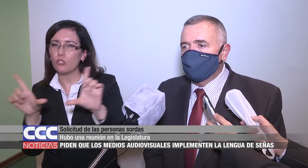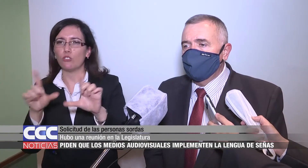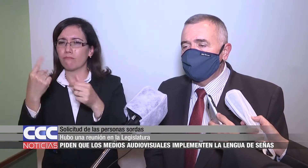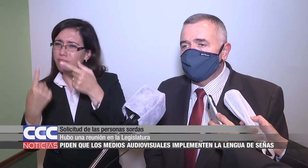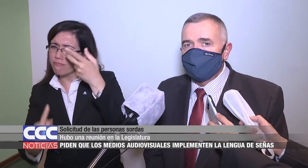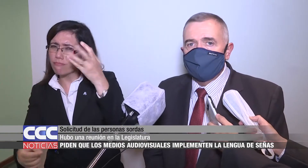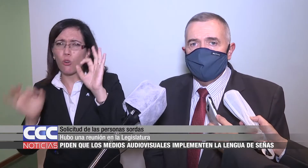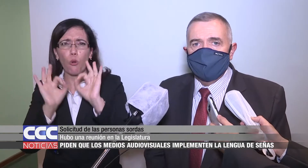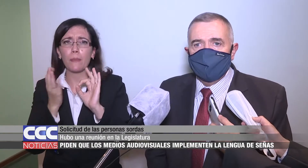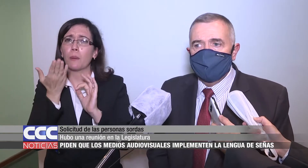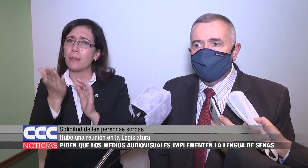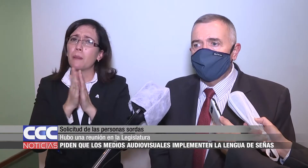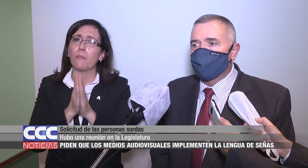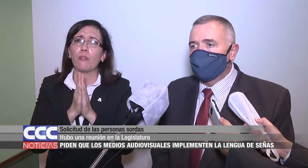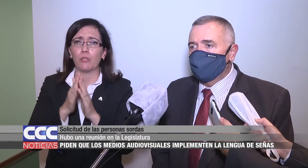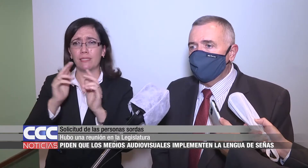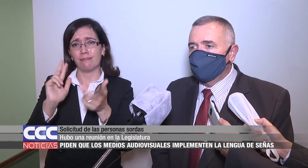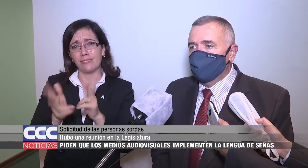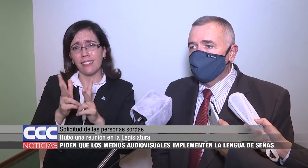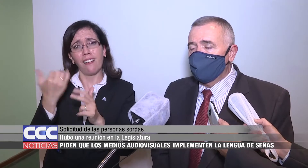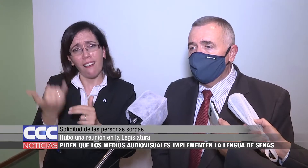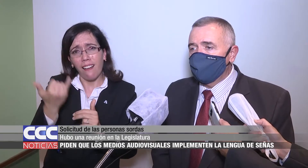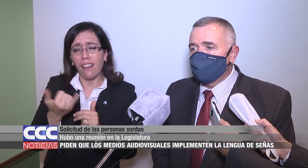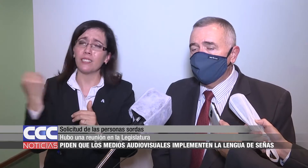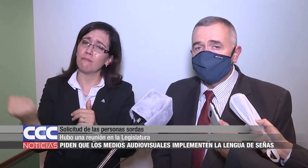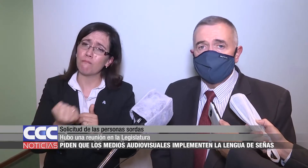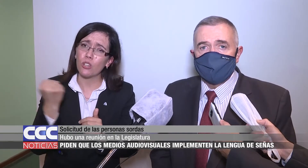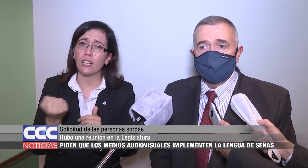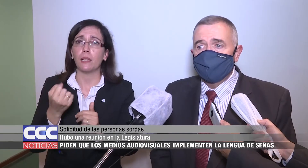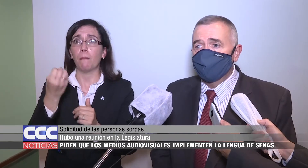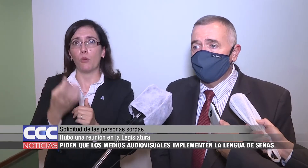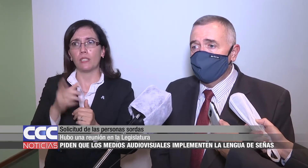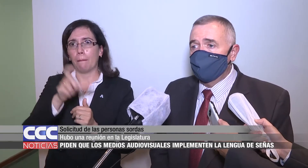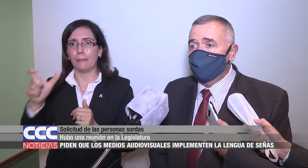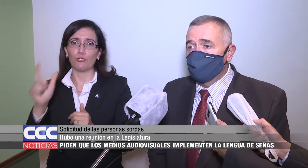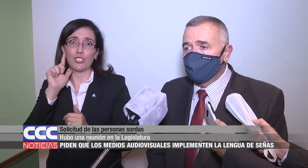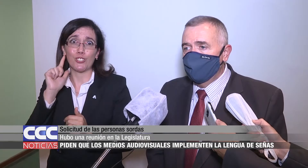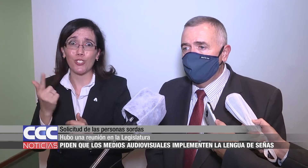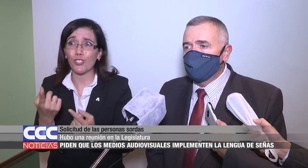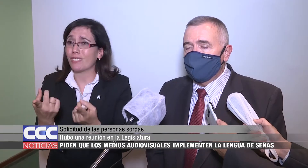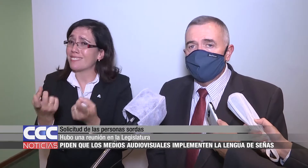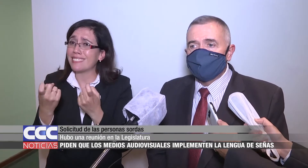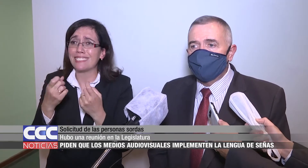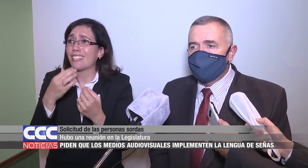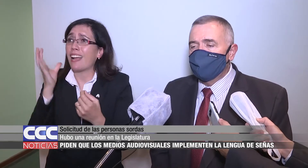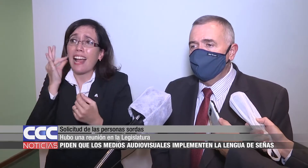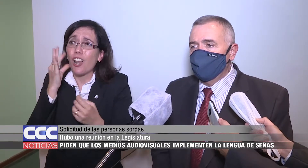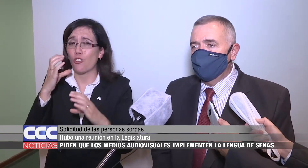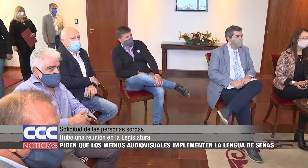el sistema de lengua para que también todas aquellas personas que tienen problemas auditivos también se puedan informar.